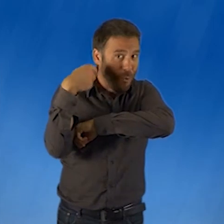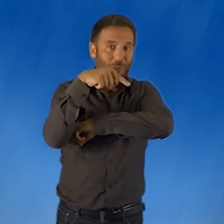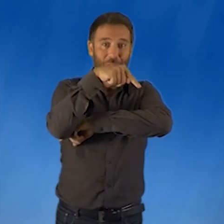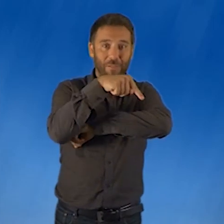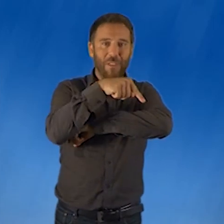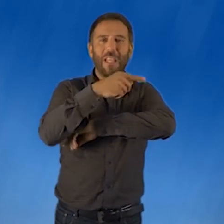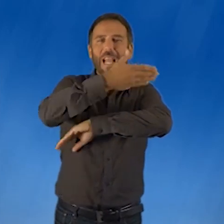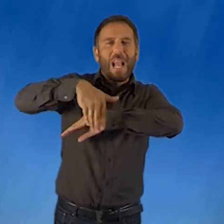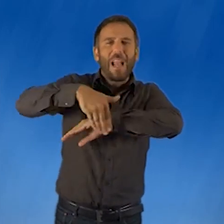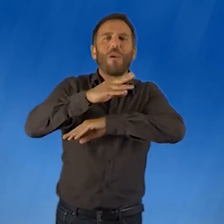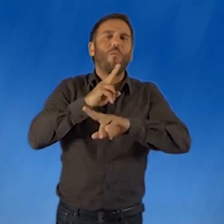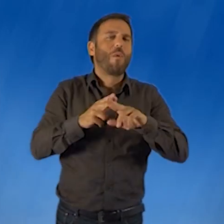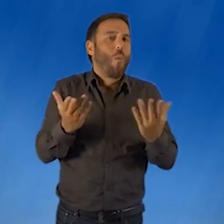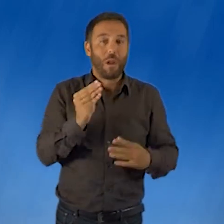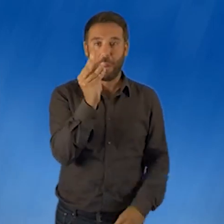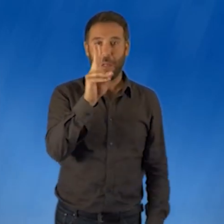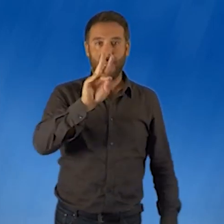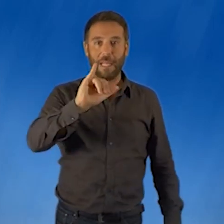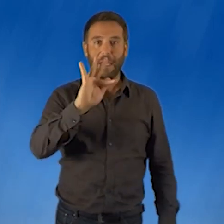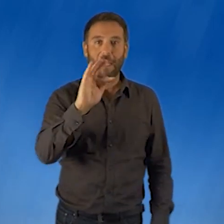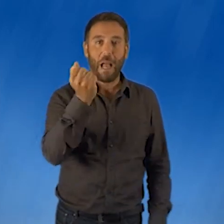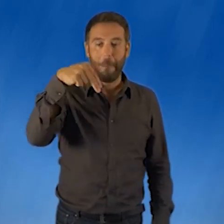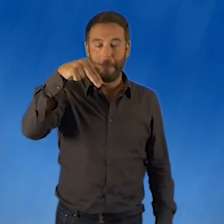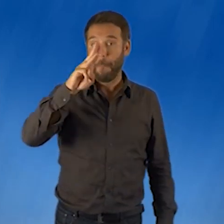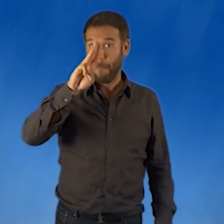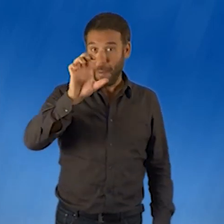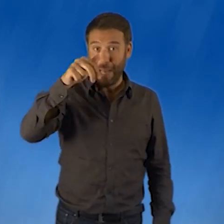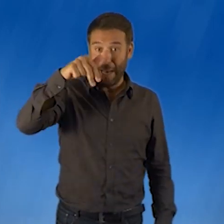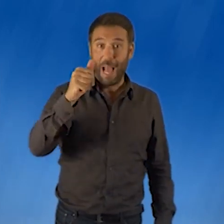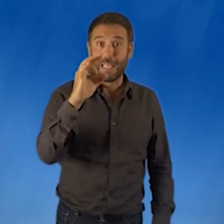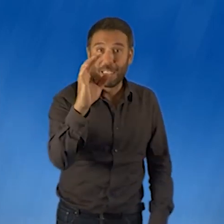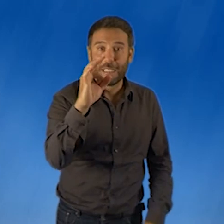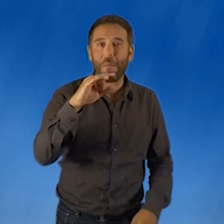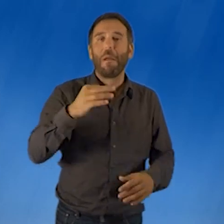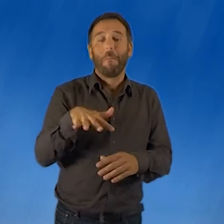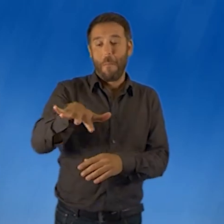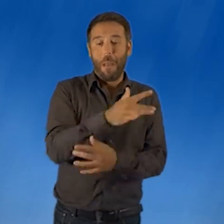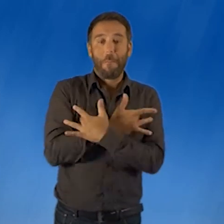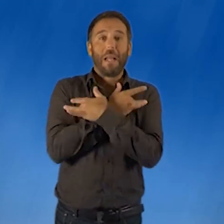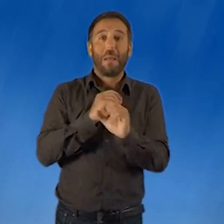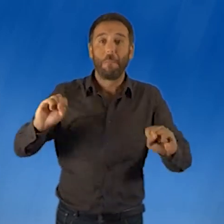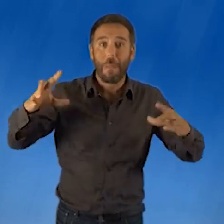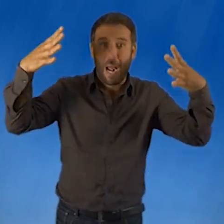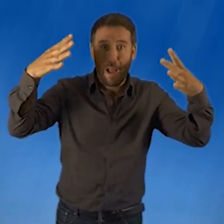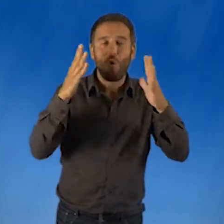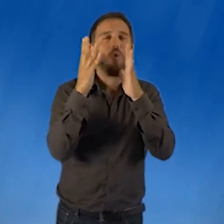Playa del Palo Esta playa se encuentra junto a la calle Quitapenas, a la altura de la Plaza de la Virgen Milagrosa.